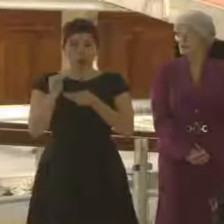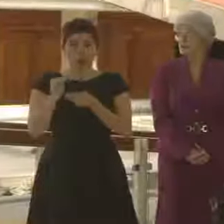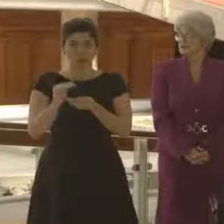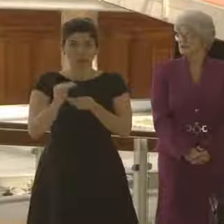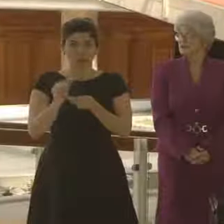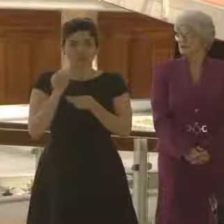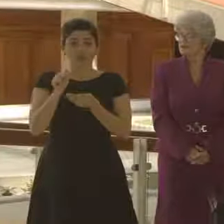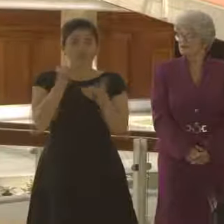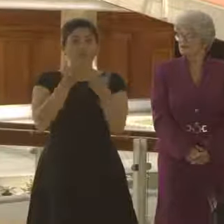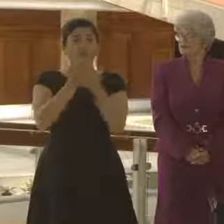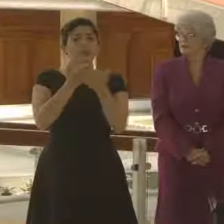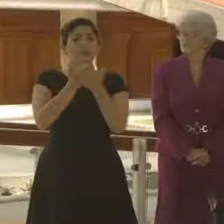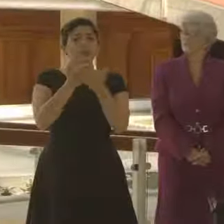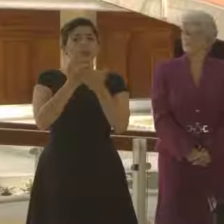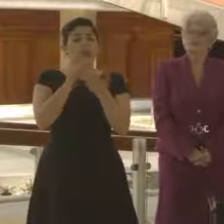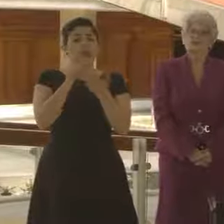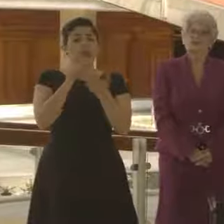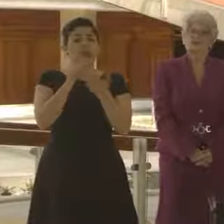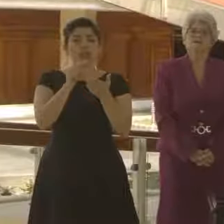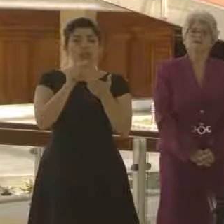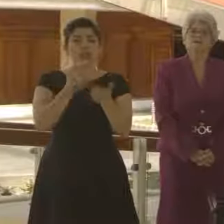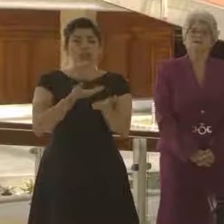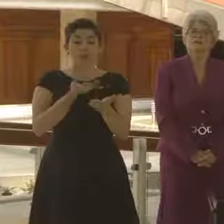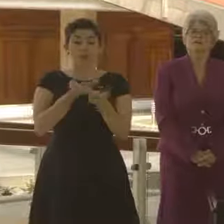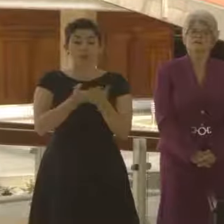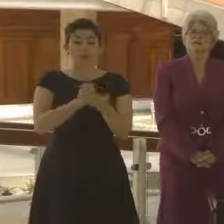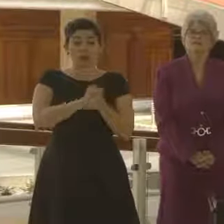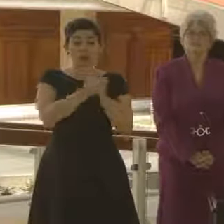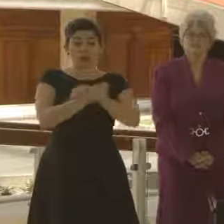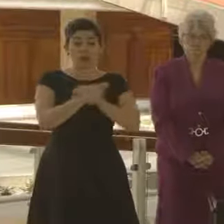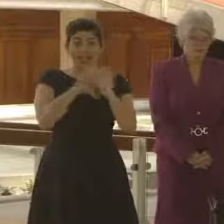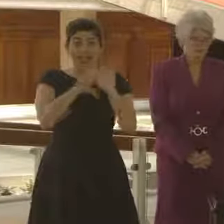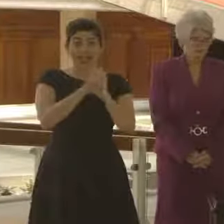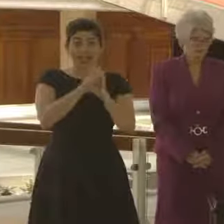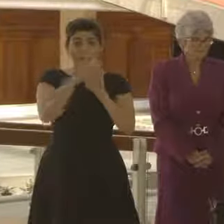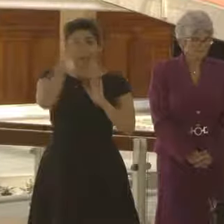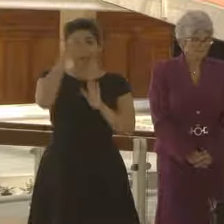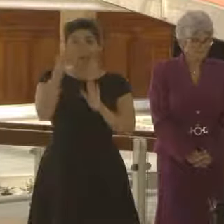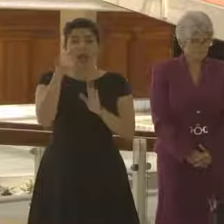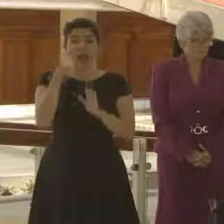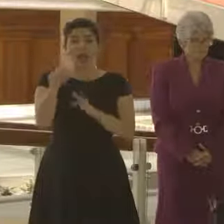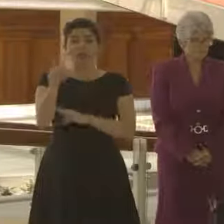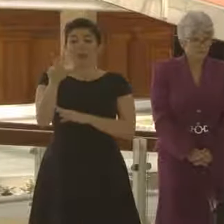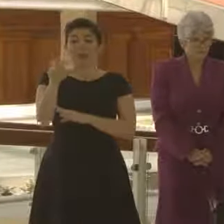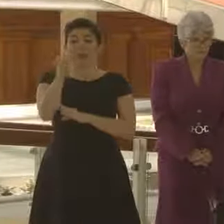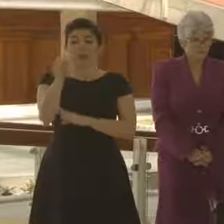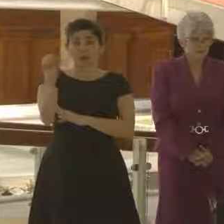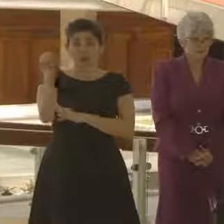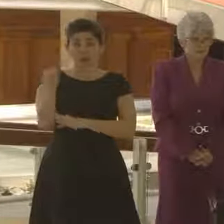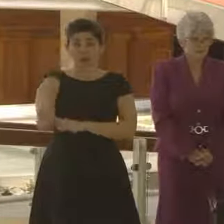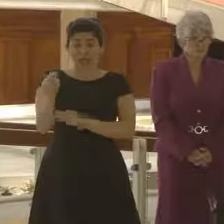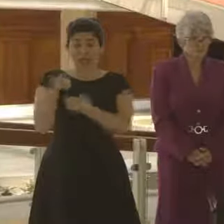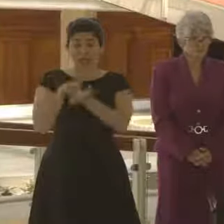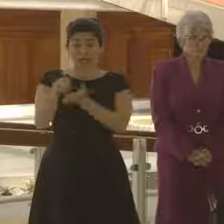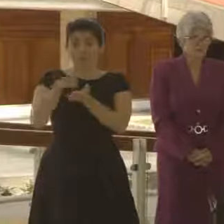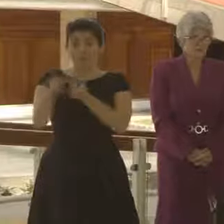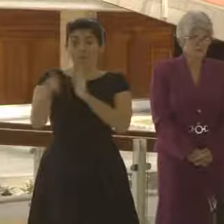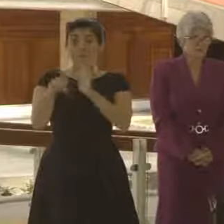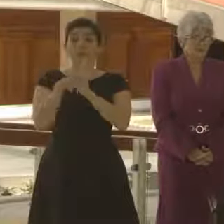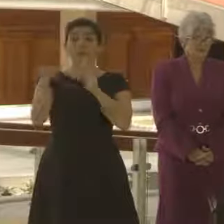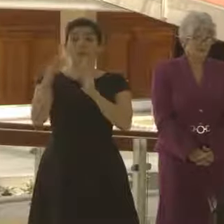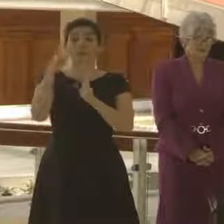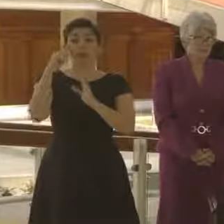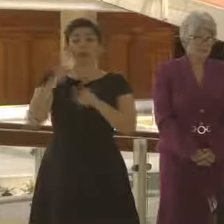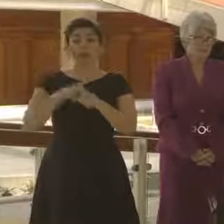La propuesta de reforma a la ley para que se reduzca el 30% el pago de prohibición a